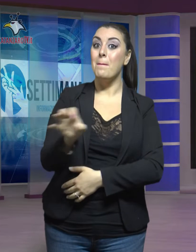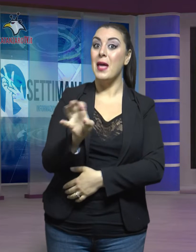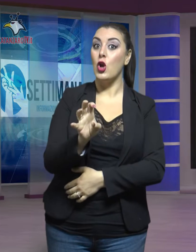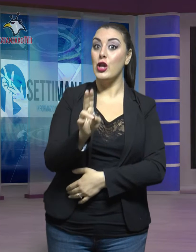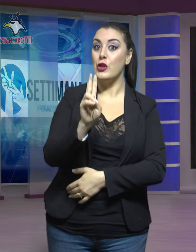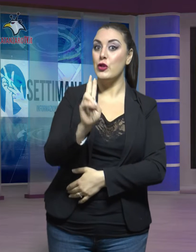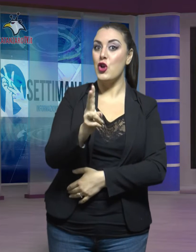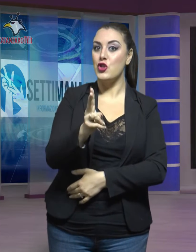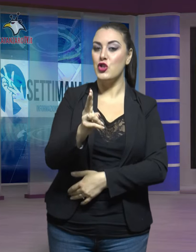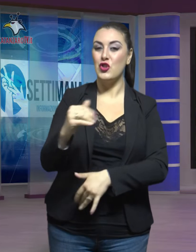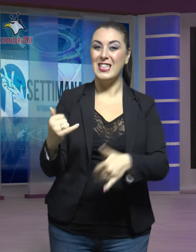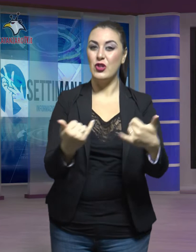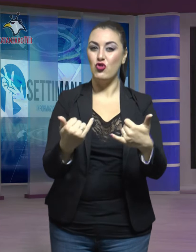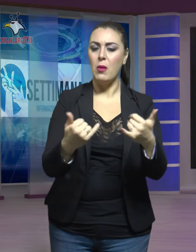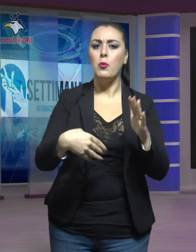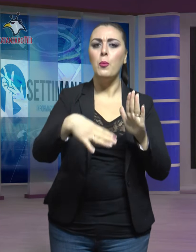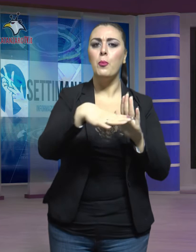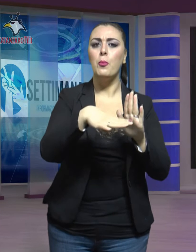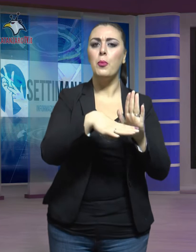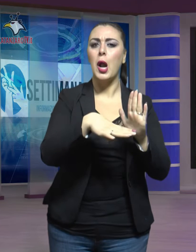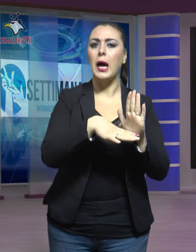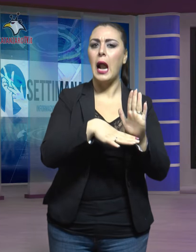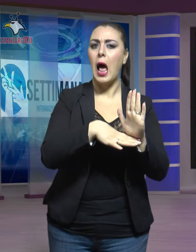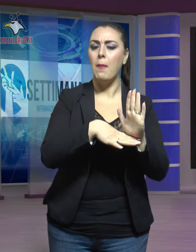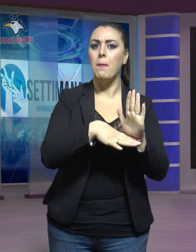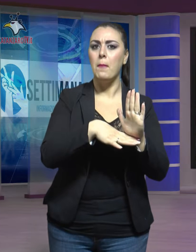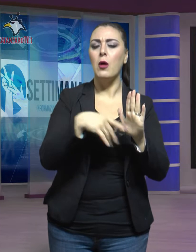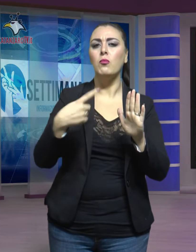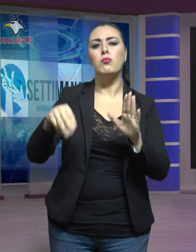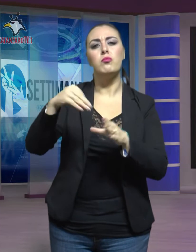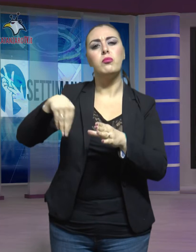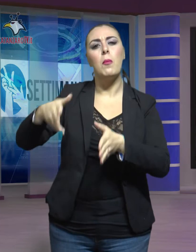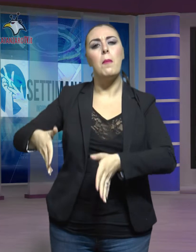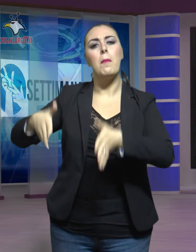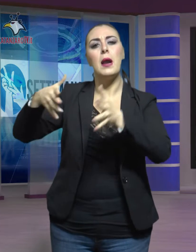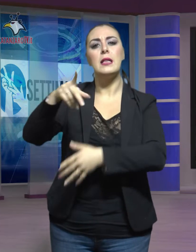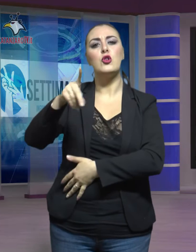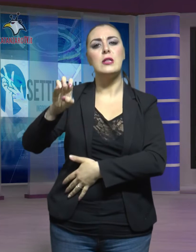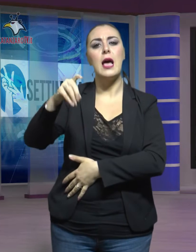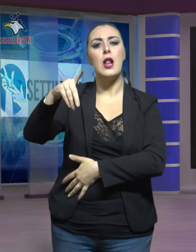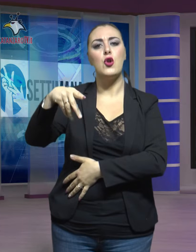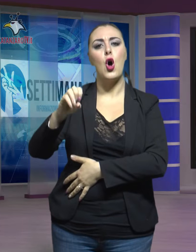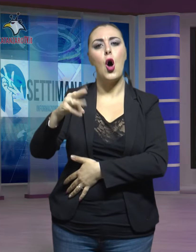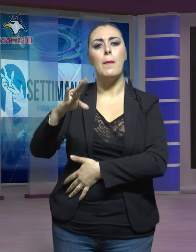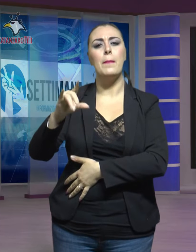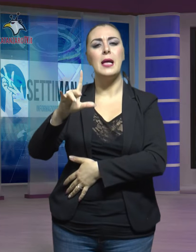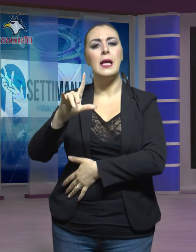dicembre presso Palazzo De Nobili un tavolo tecnico sui lavori